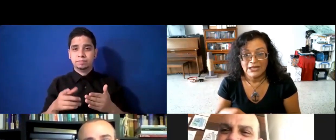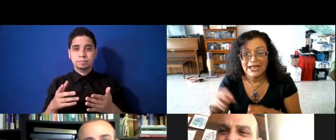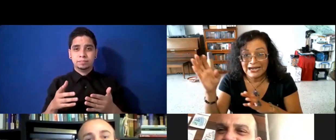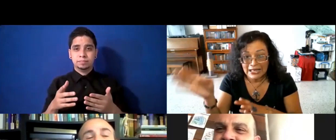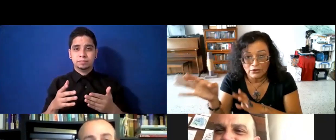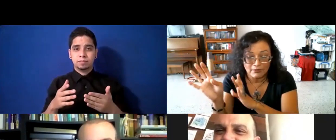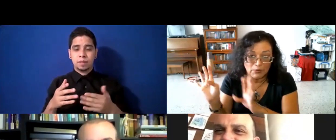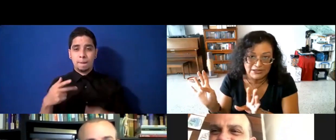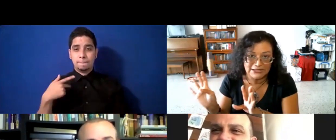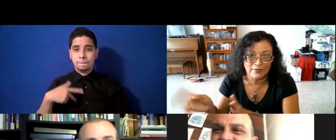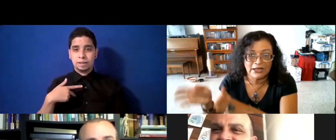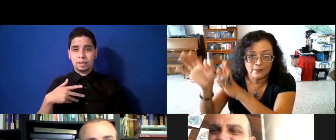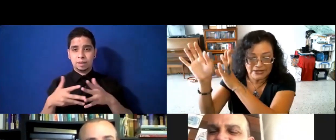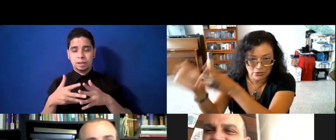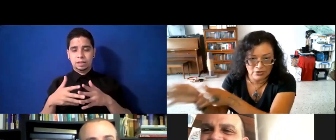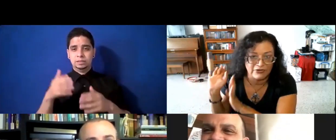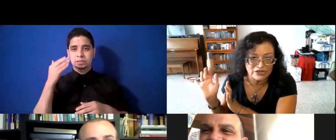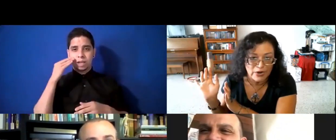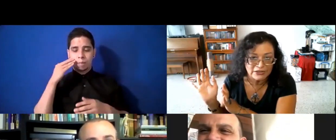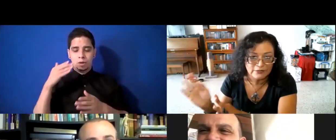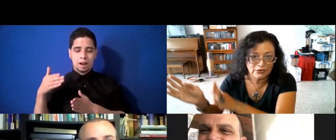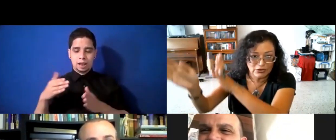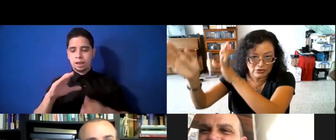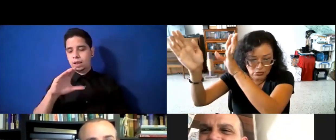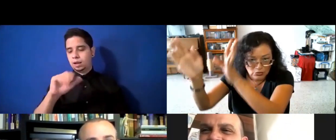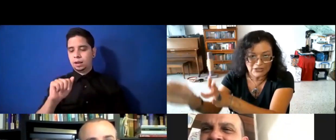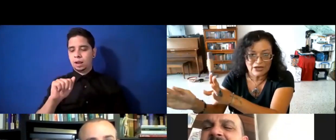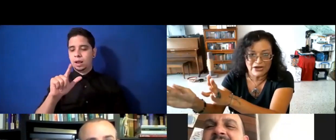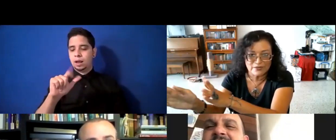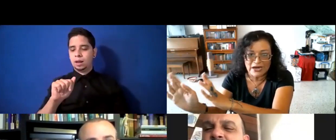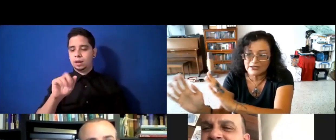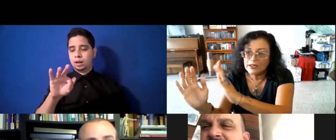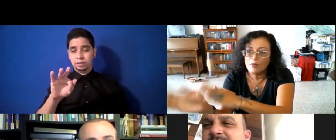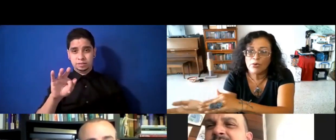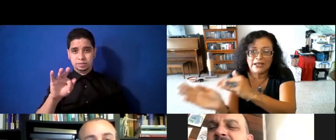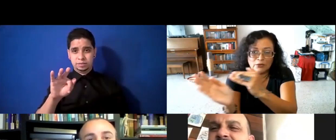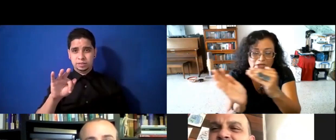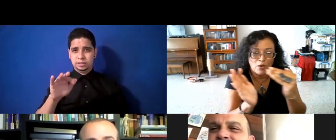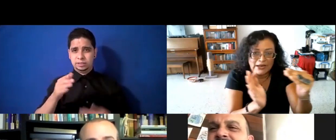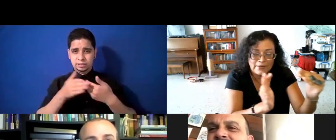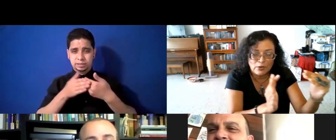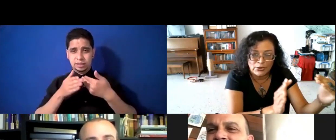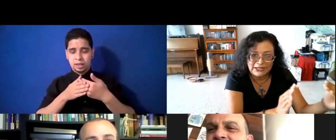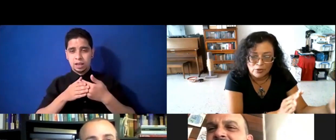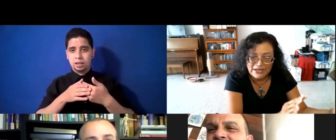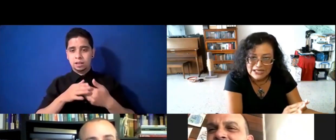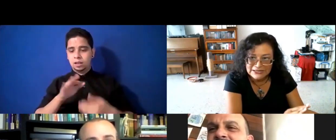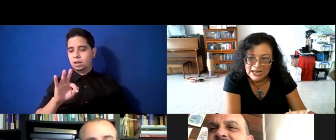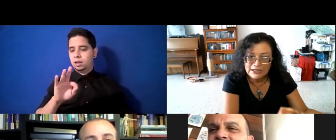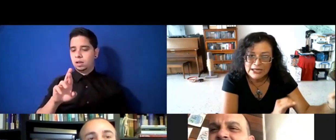Y es al lado, vamos a decir también el espacio, el Fresh Mart, ¿dónde estamos? Correcto, correcto. Usted camina un poquitito más hacia acá y